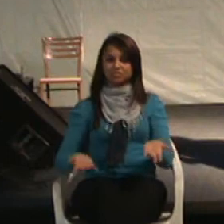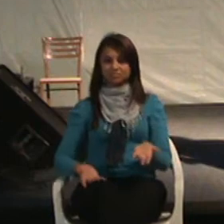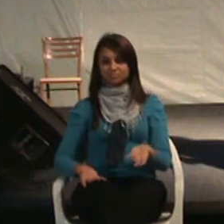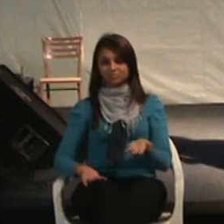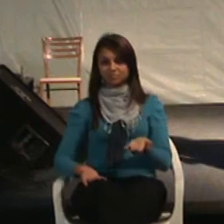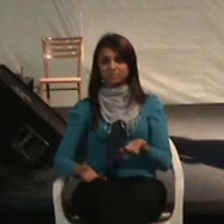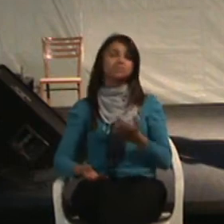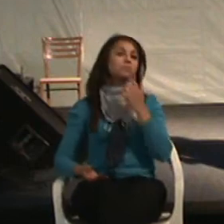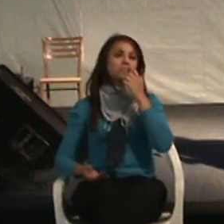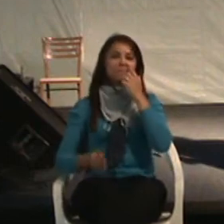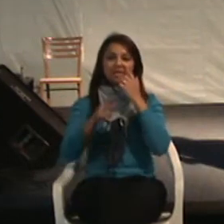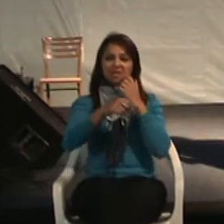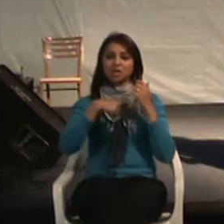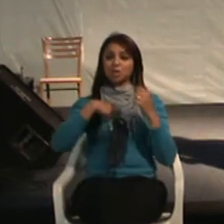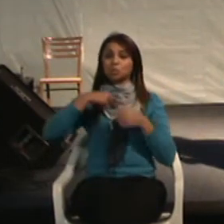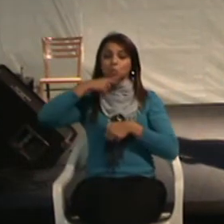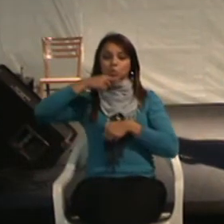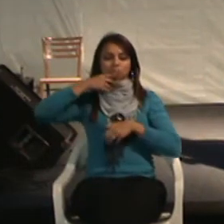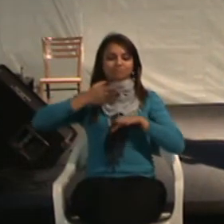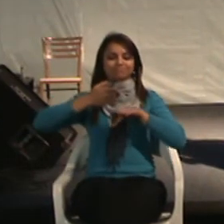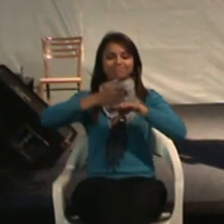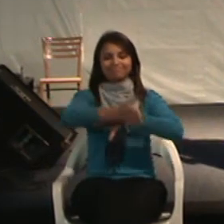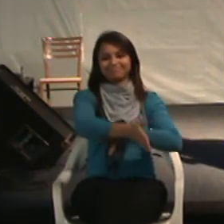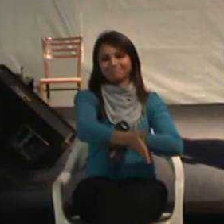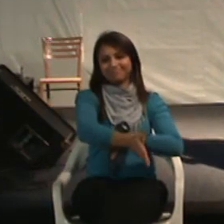Situações que me impedem de...